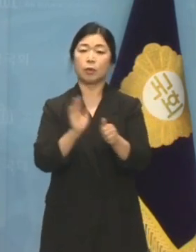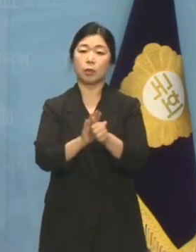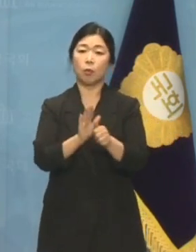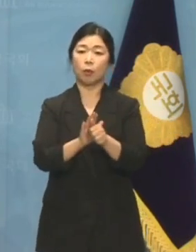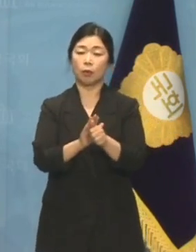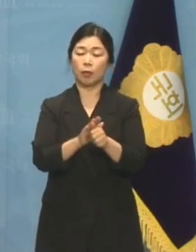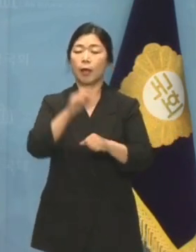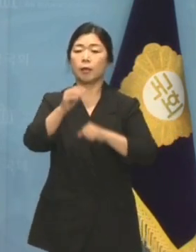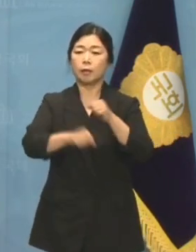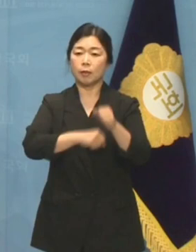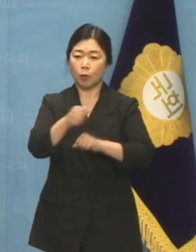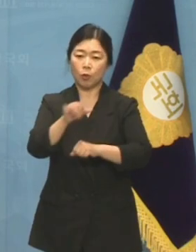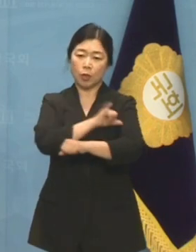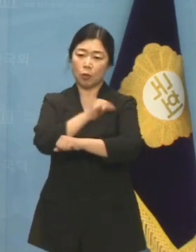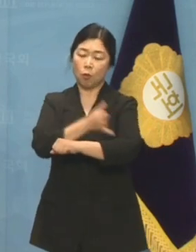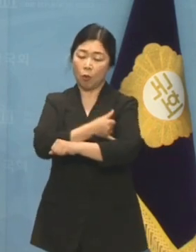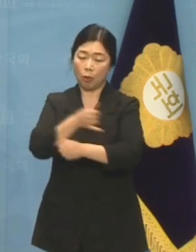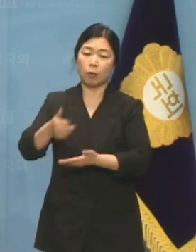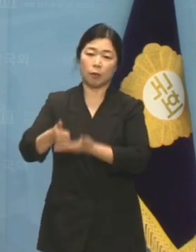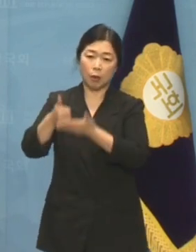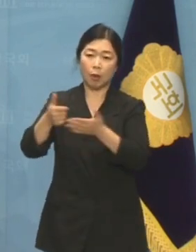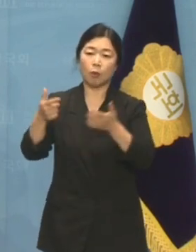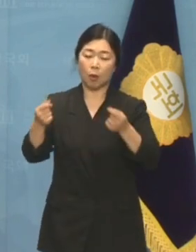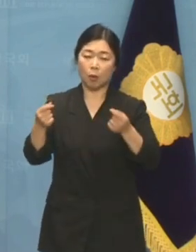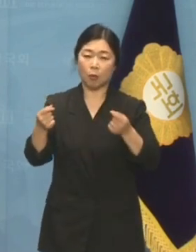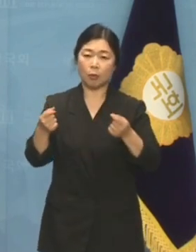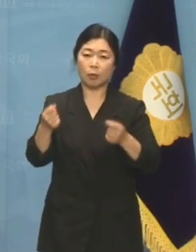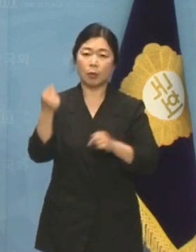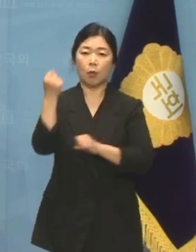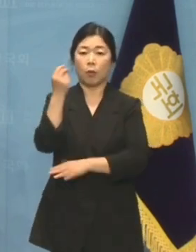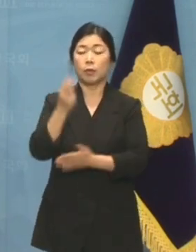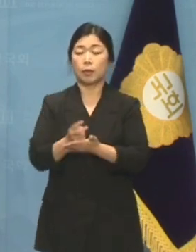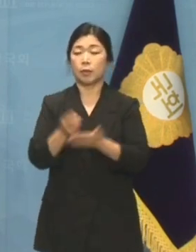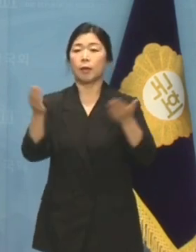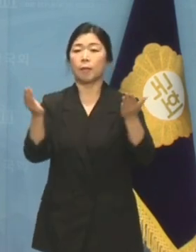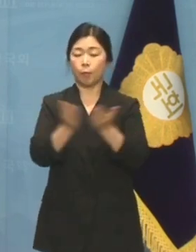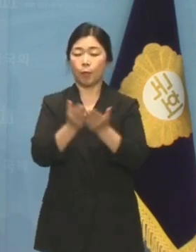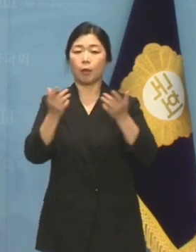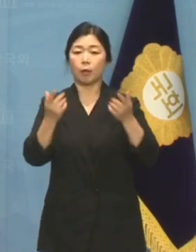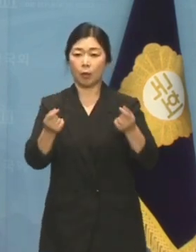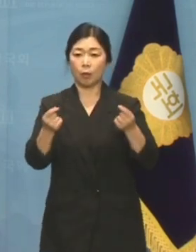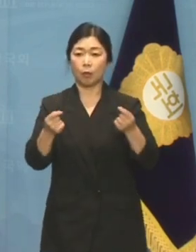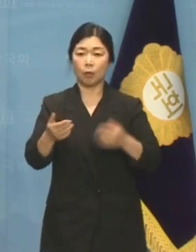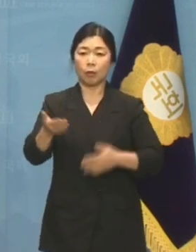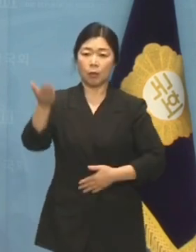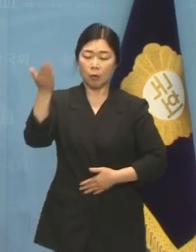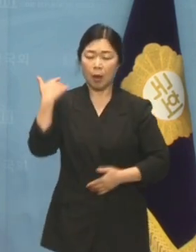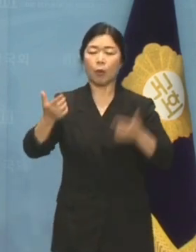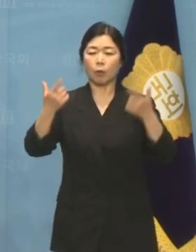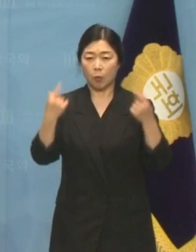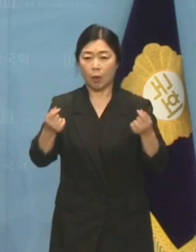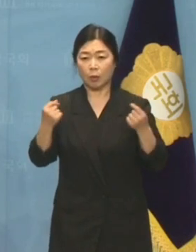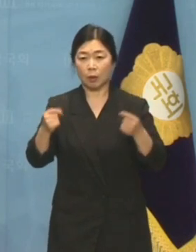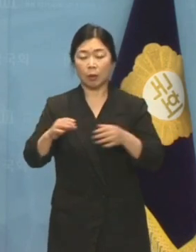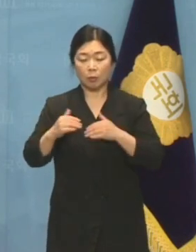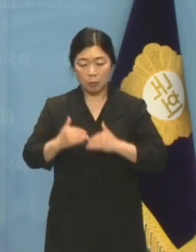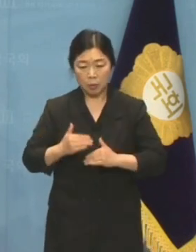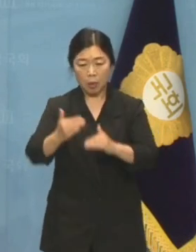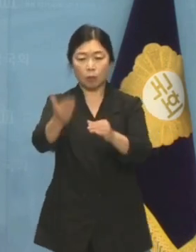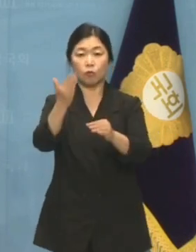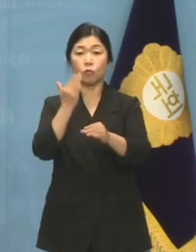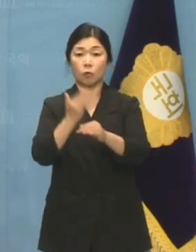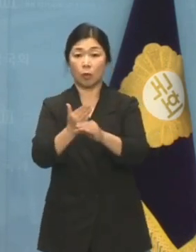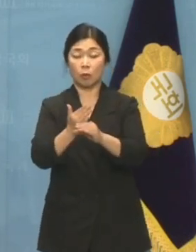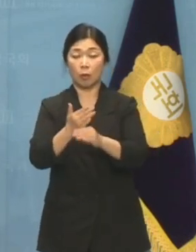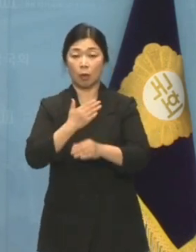자유와 인권보라는 기본 원칙에 입각해 과거와 동일하게 진행하고 있다는